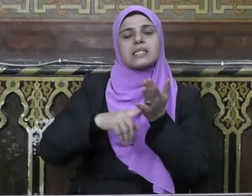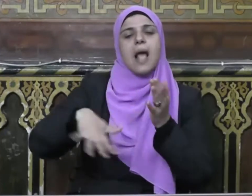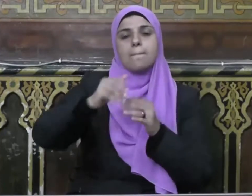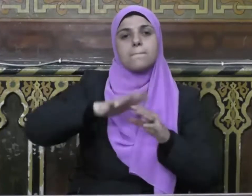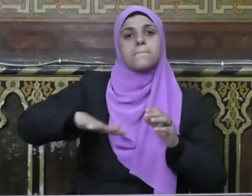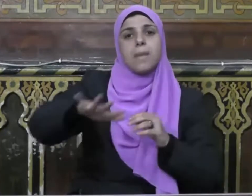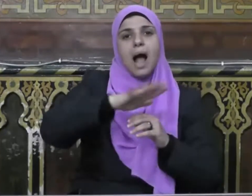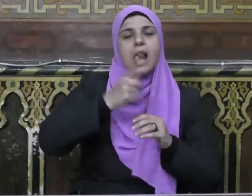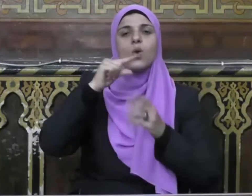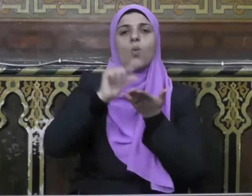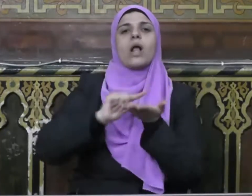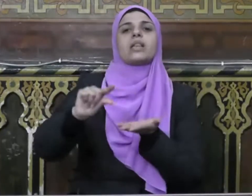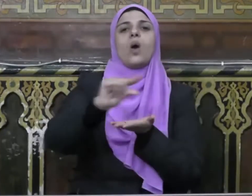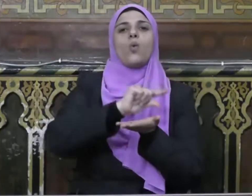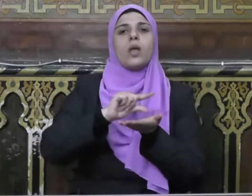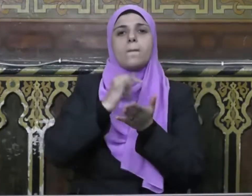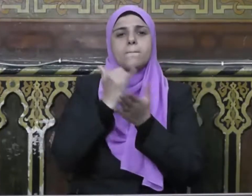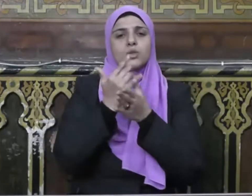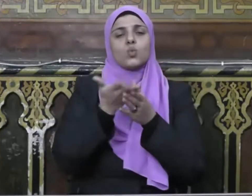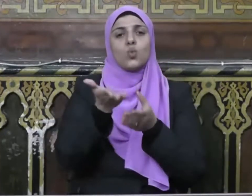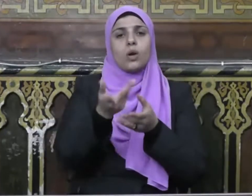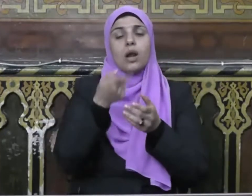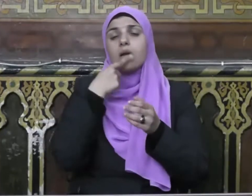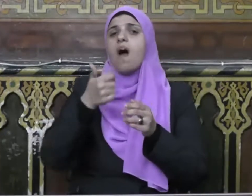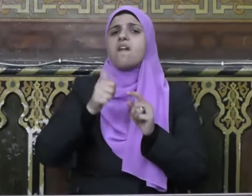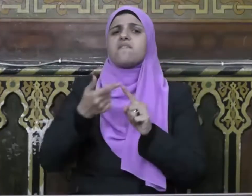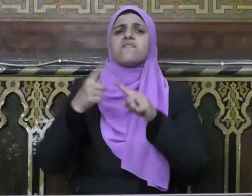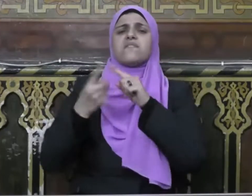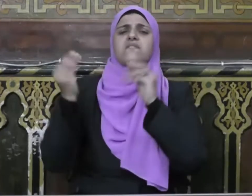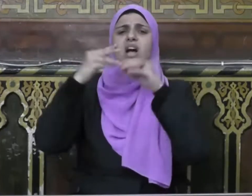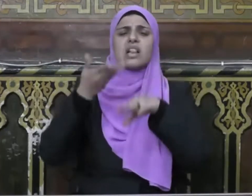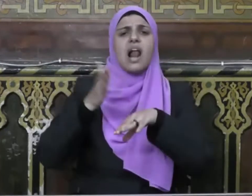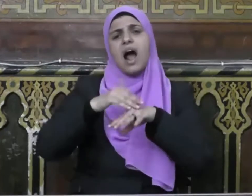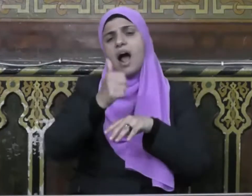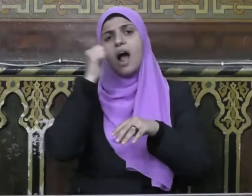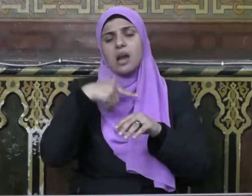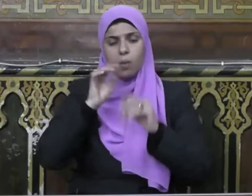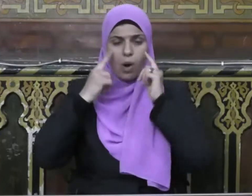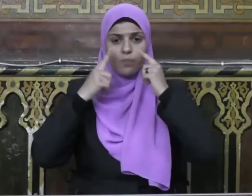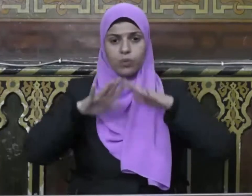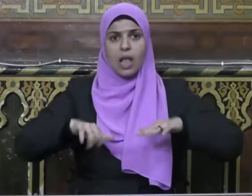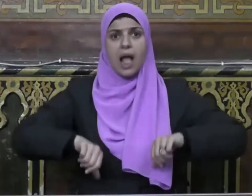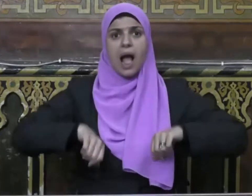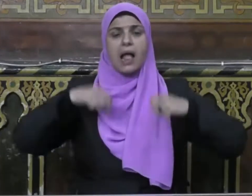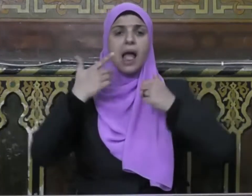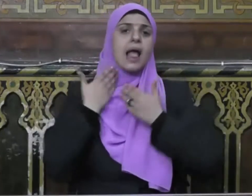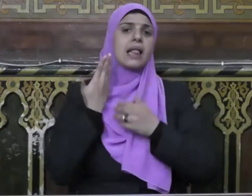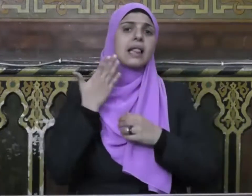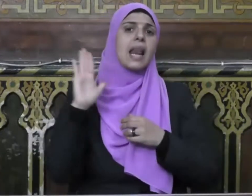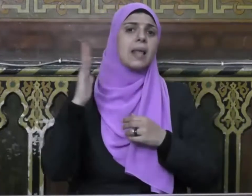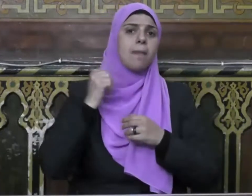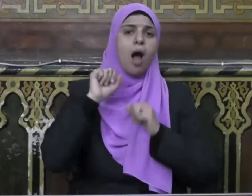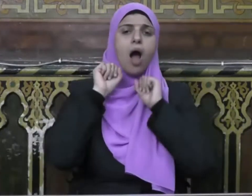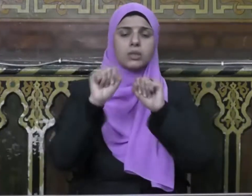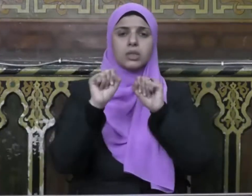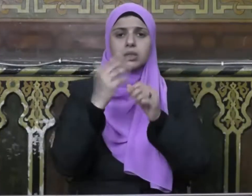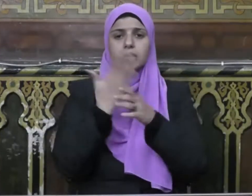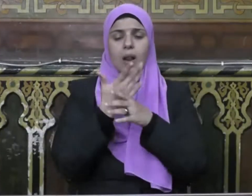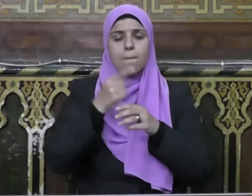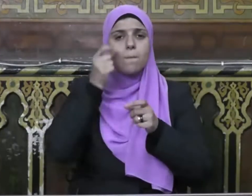بالتزاماتها المحلية والدولية فضلاً عن أنه يحقق حياة كريمة